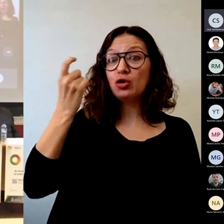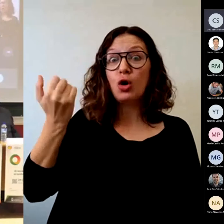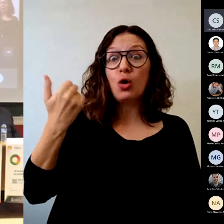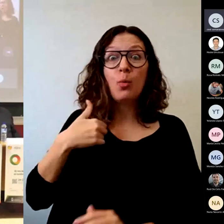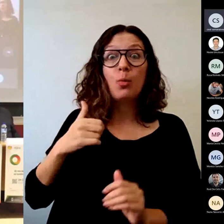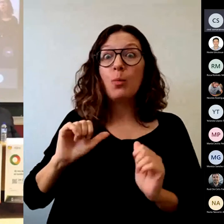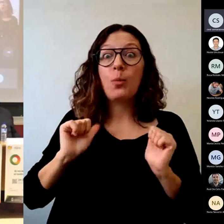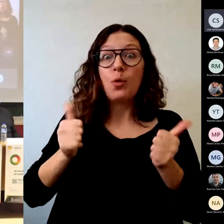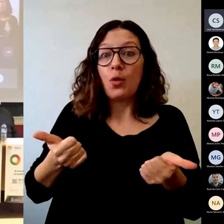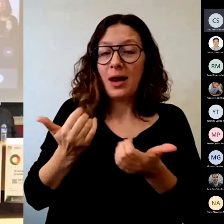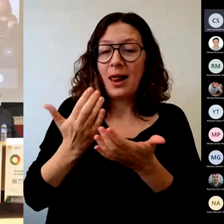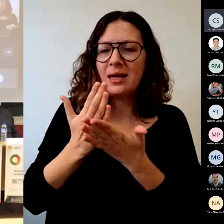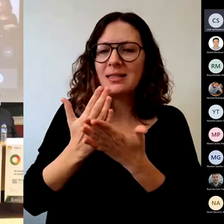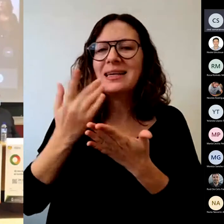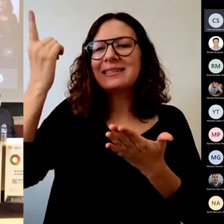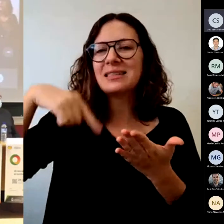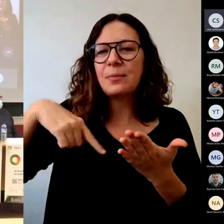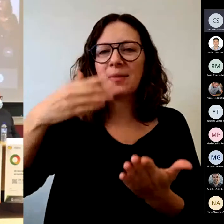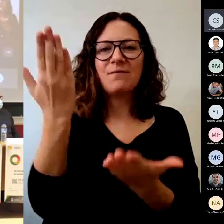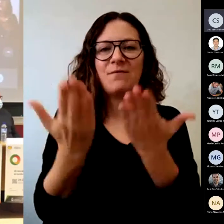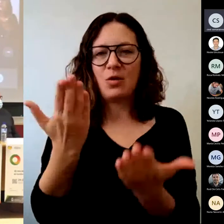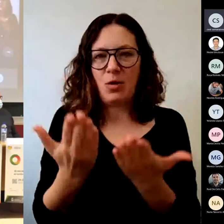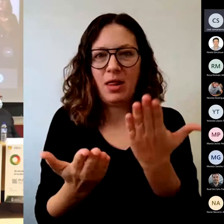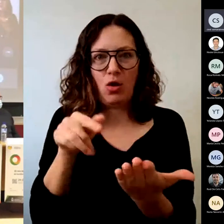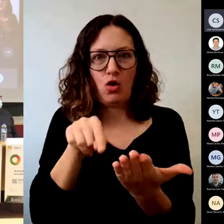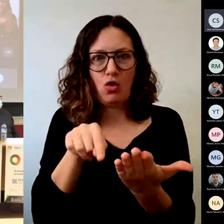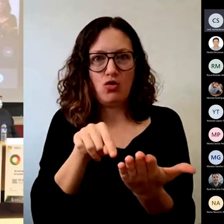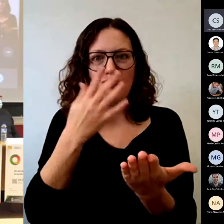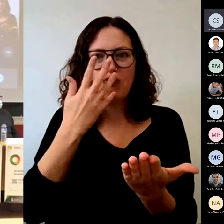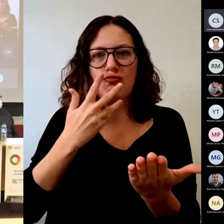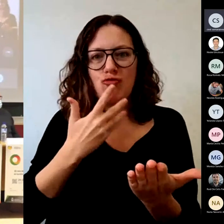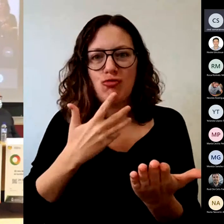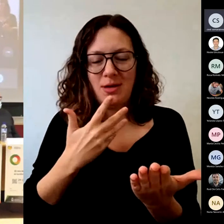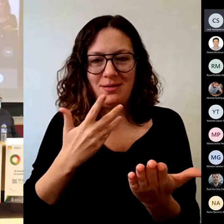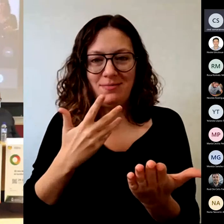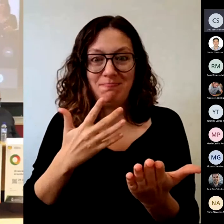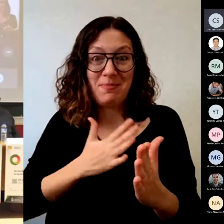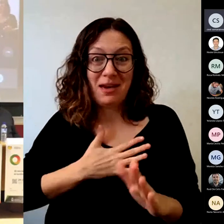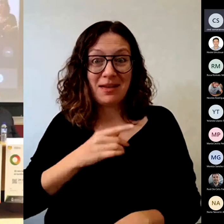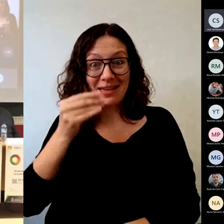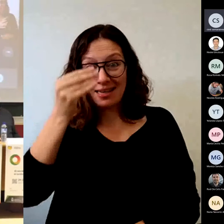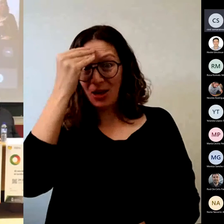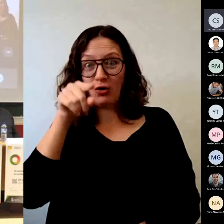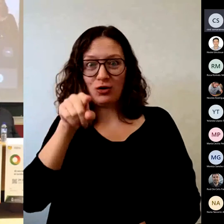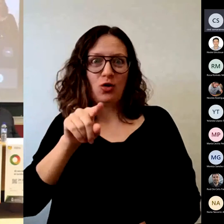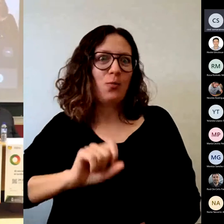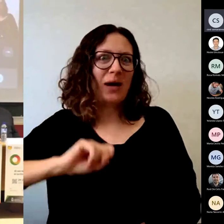cómo va a suceder. Nos tocaría para nuestros como los puntos más relevantes de vuestras intervenciones.